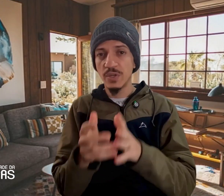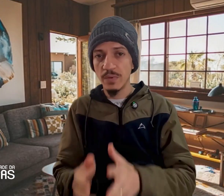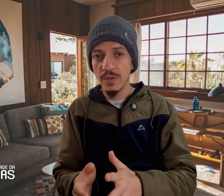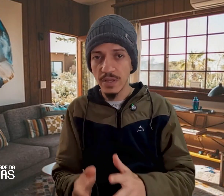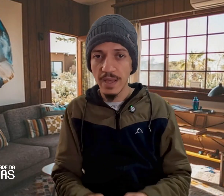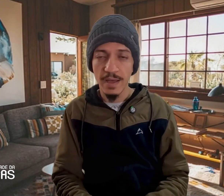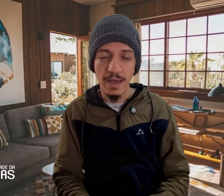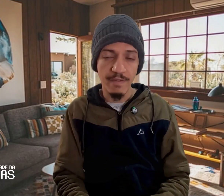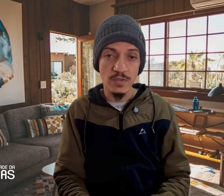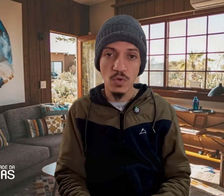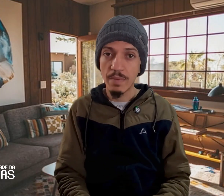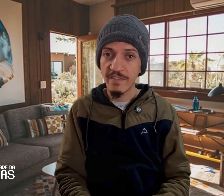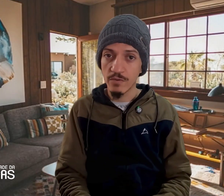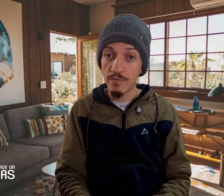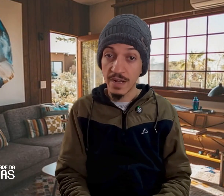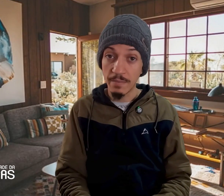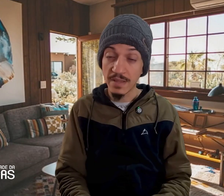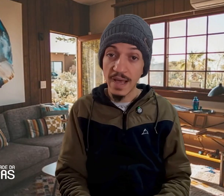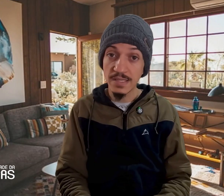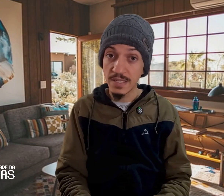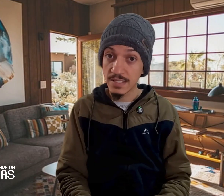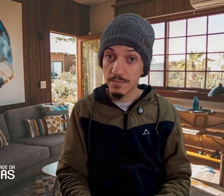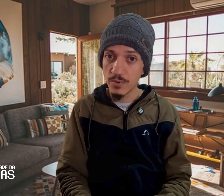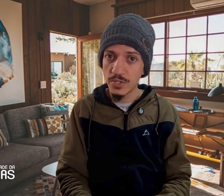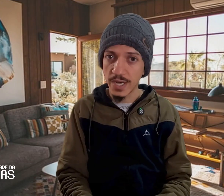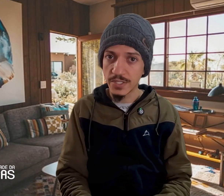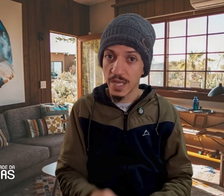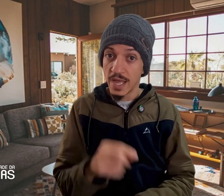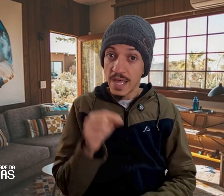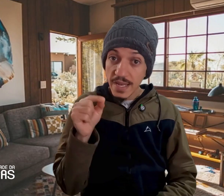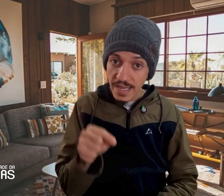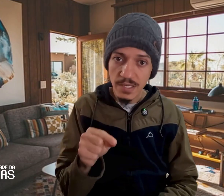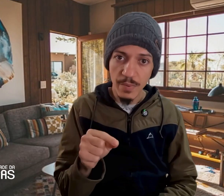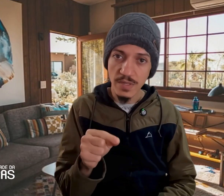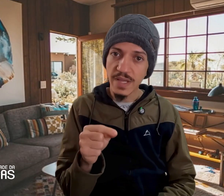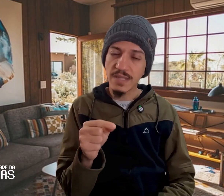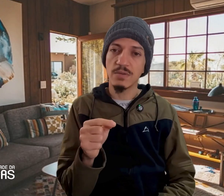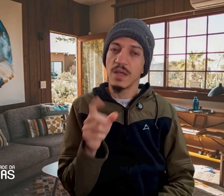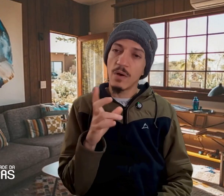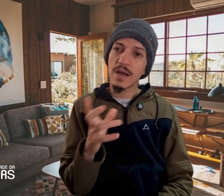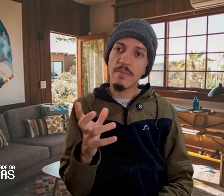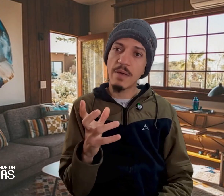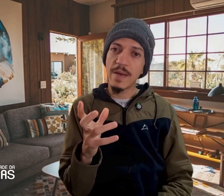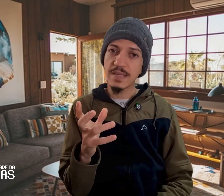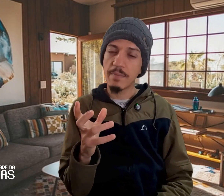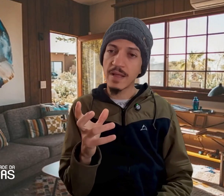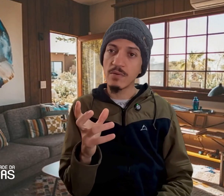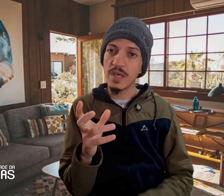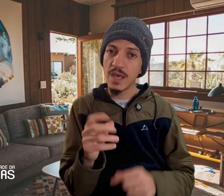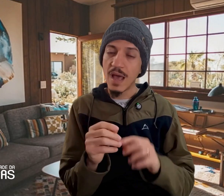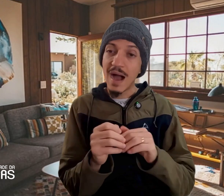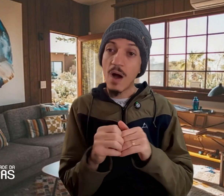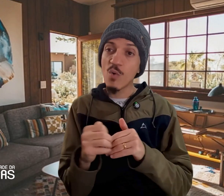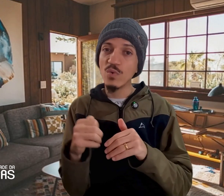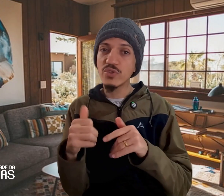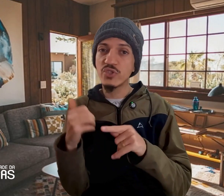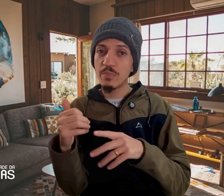eventos governamentais e assim por diante. E nesse processo, eu acabei percebendo que alguns tipos